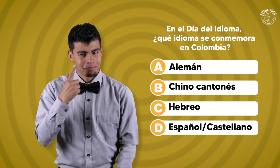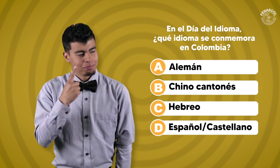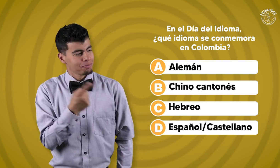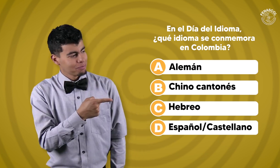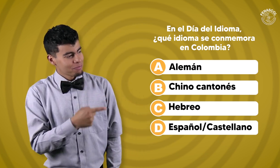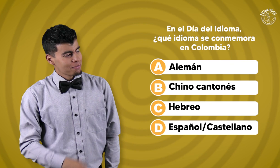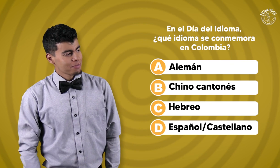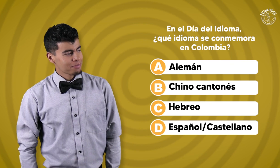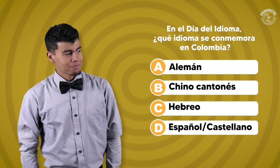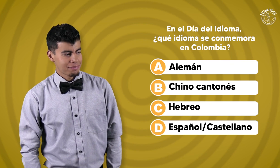Mira las opciones.